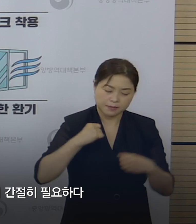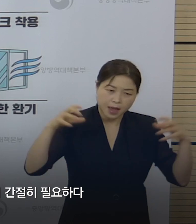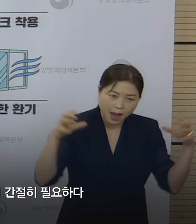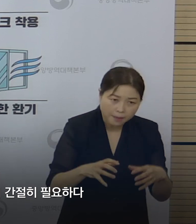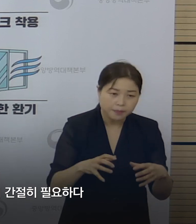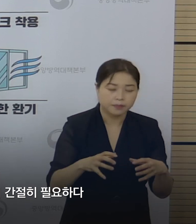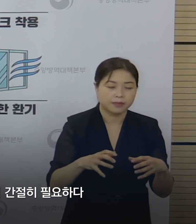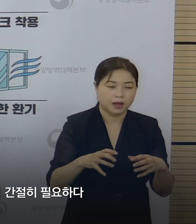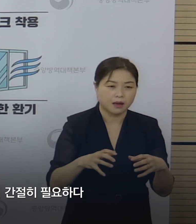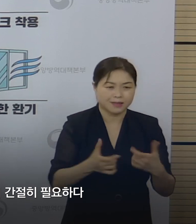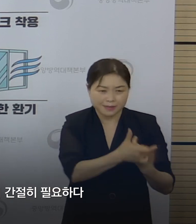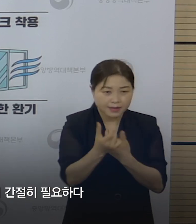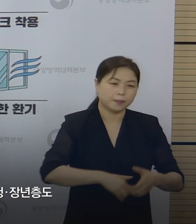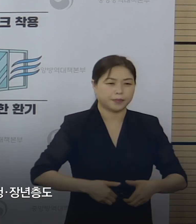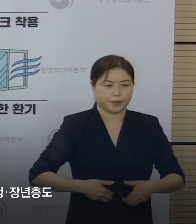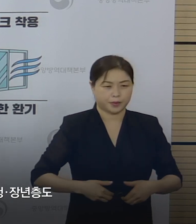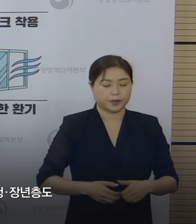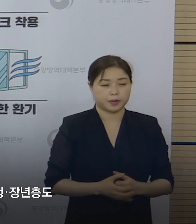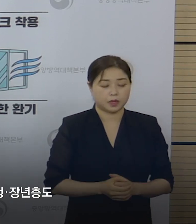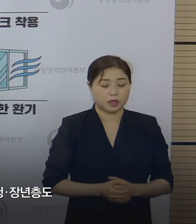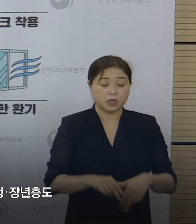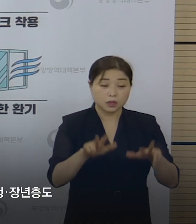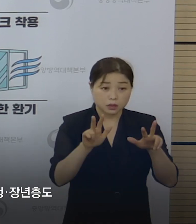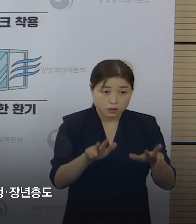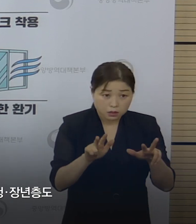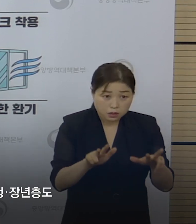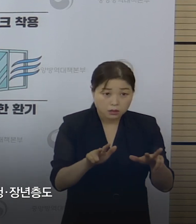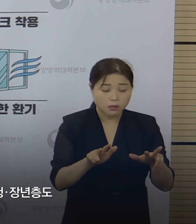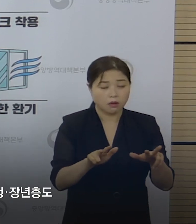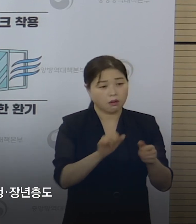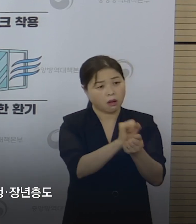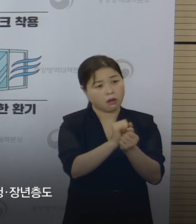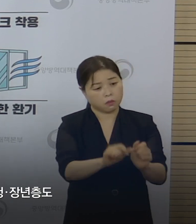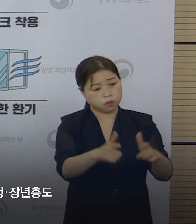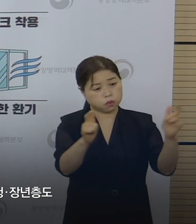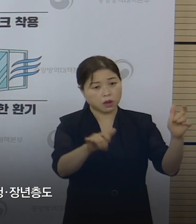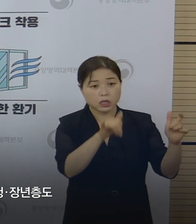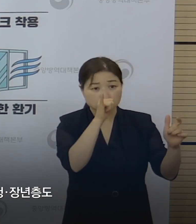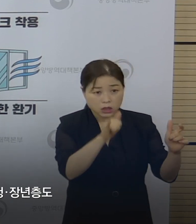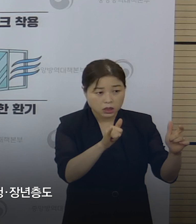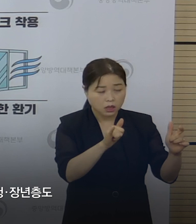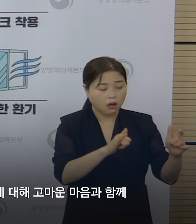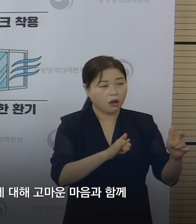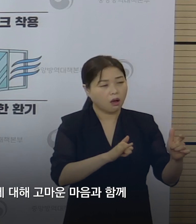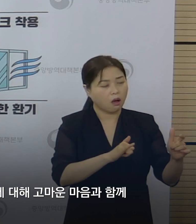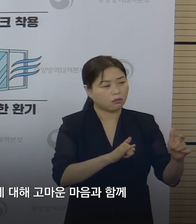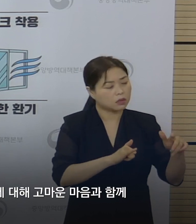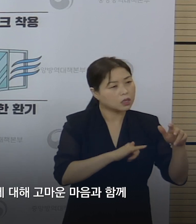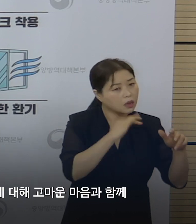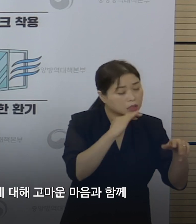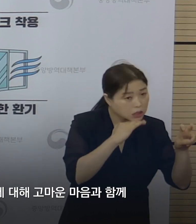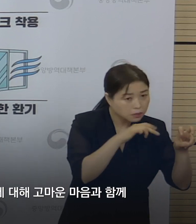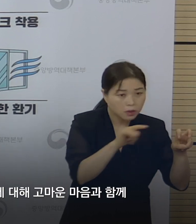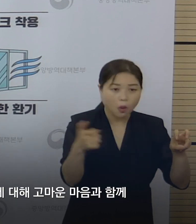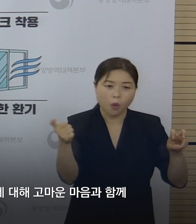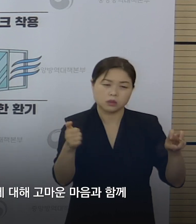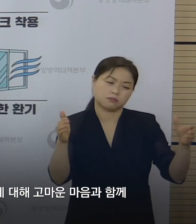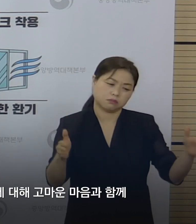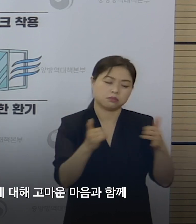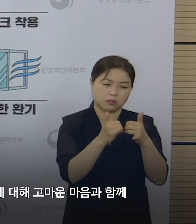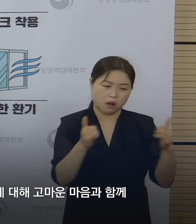멈춤이 간절히 필요합니다. 지금의 감염이 증가하고 있는 청장년층도 그동안 방역에 동참하며